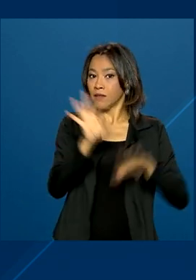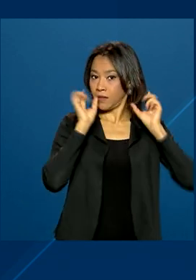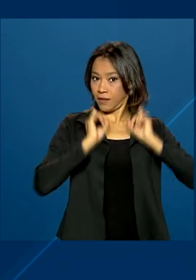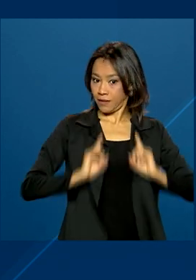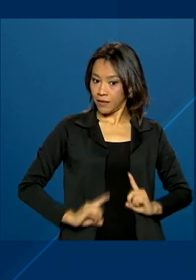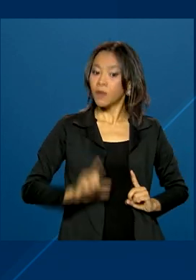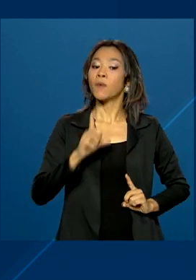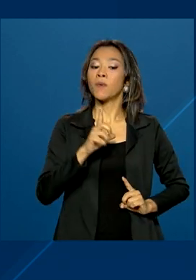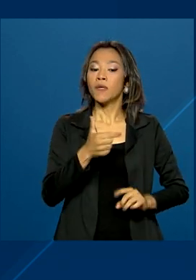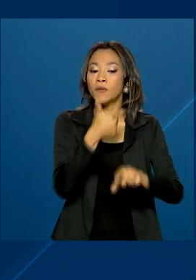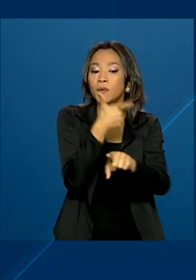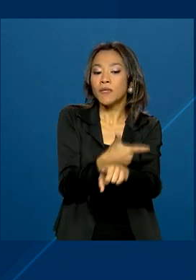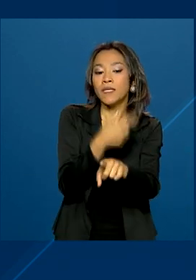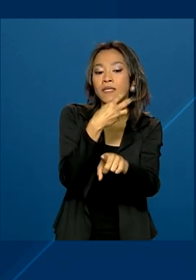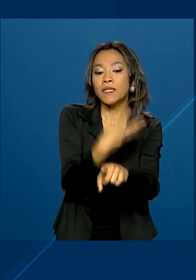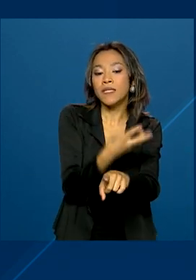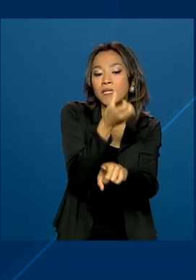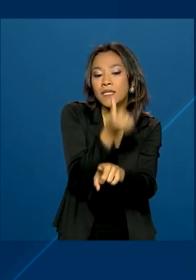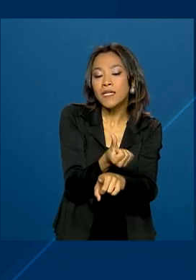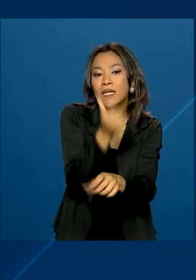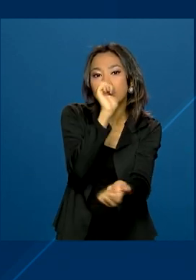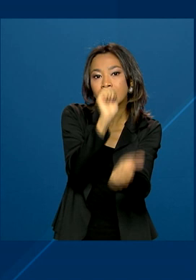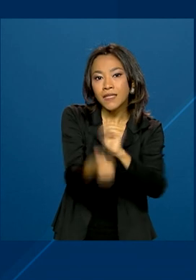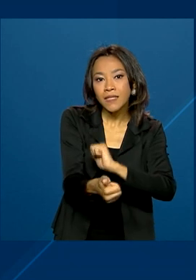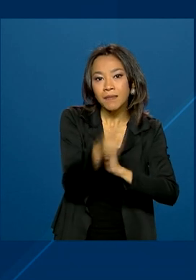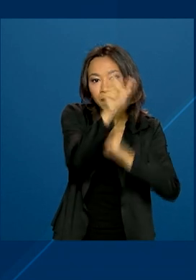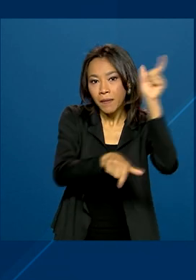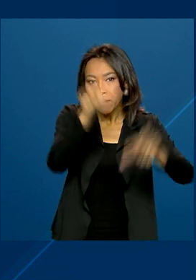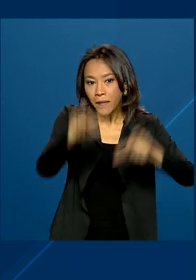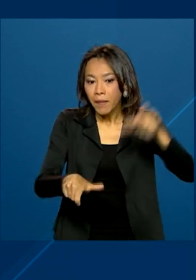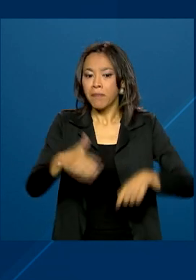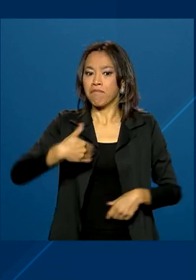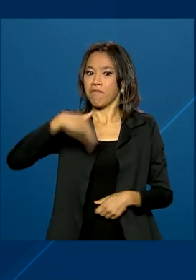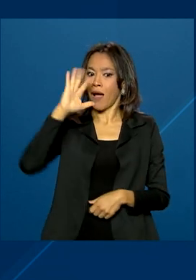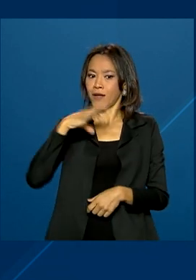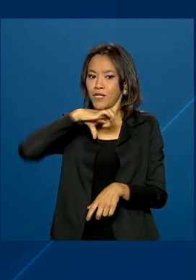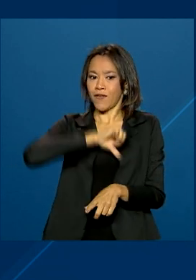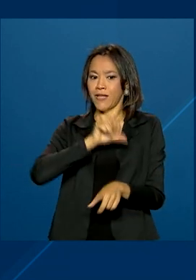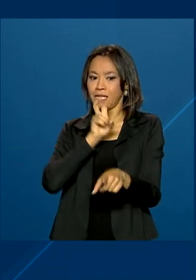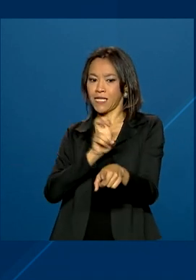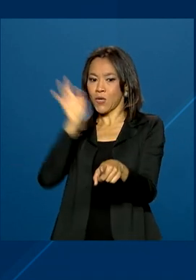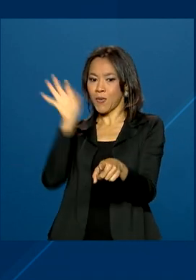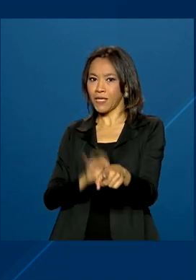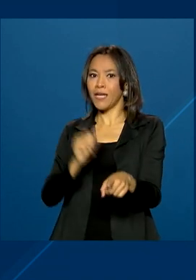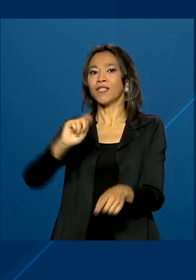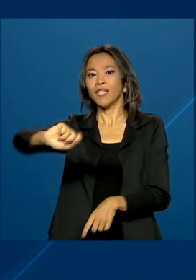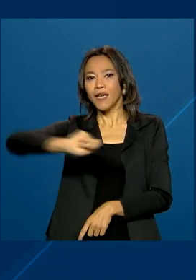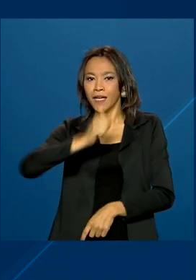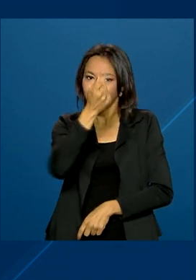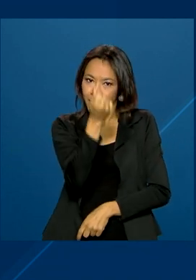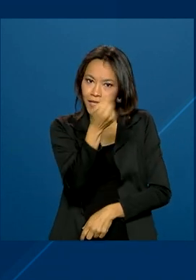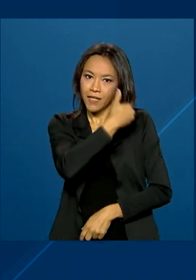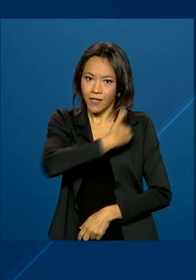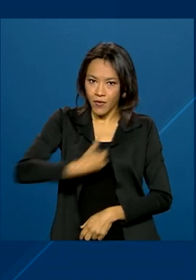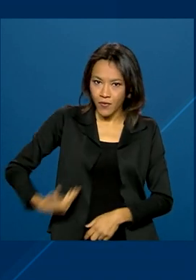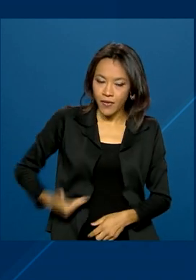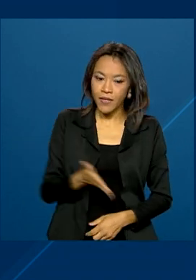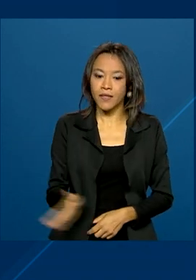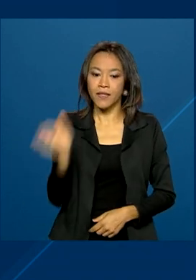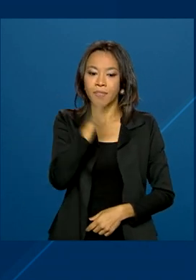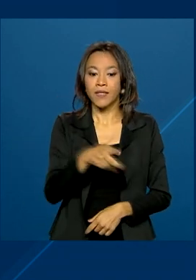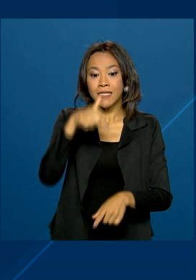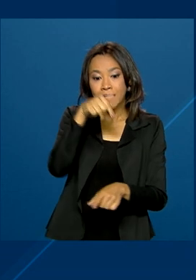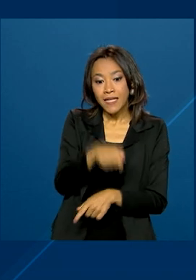por 236 esportistas, mais de 95% bolsistas do programa. 72